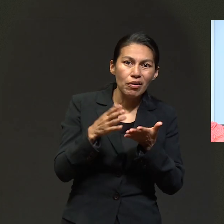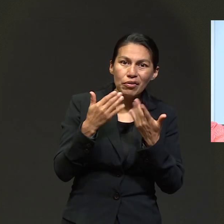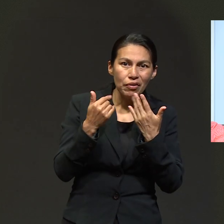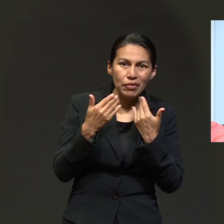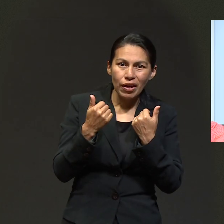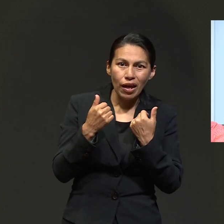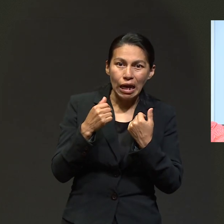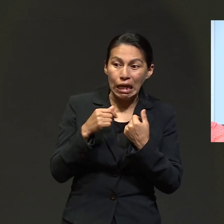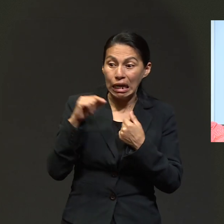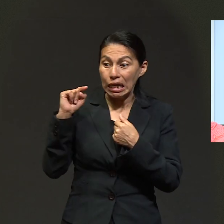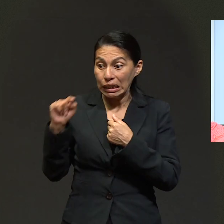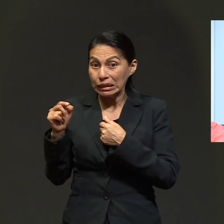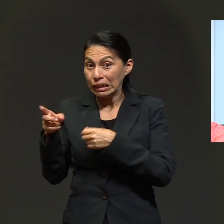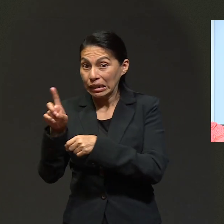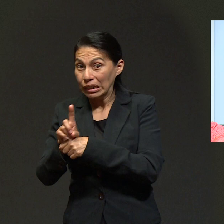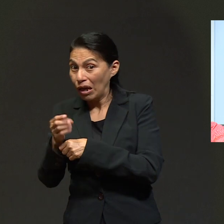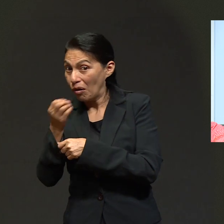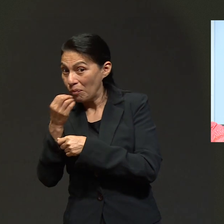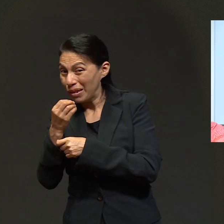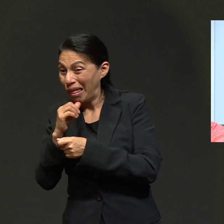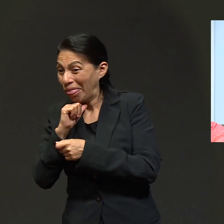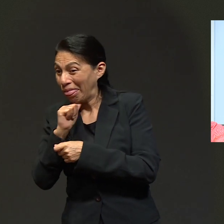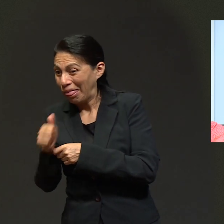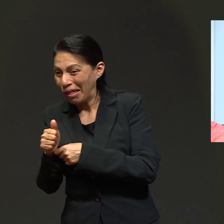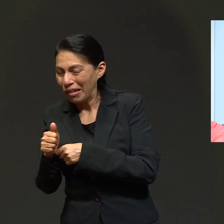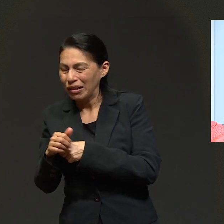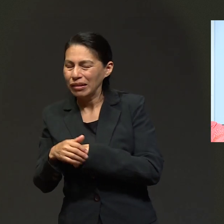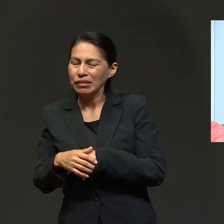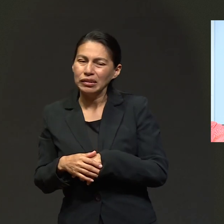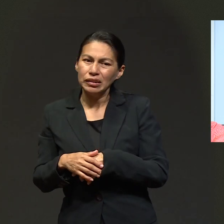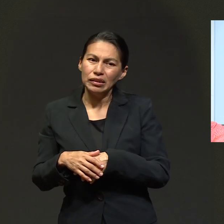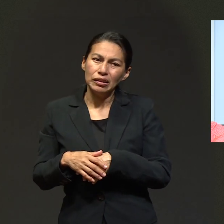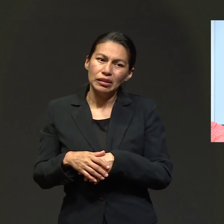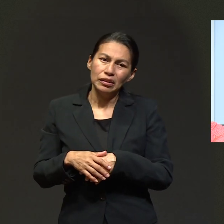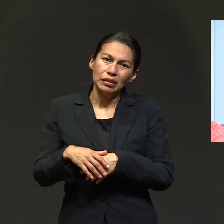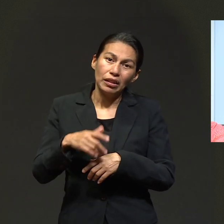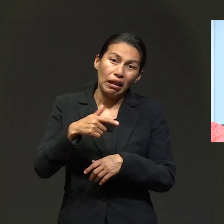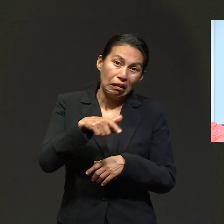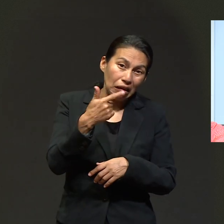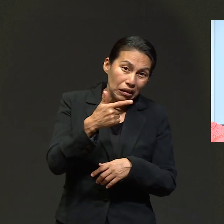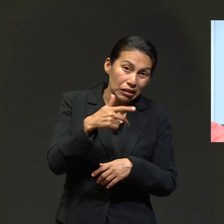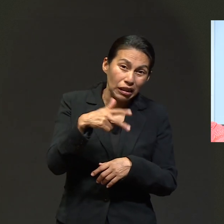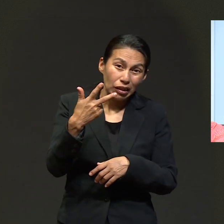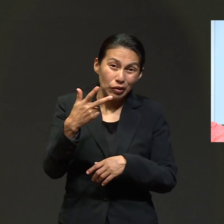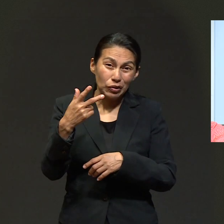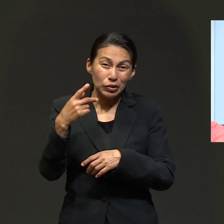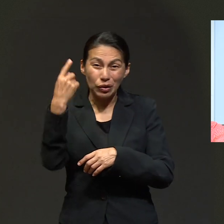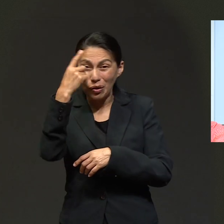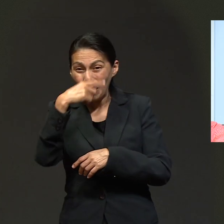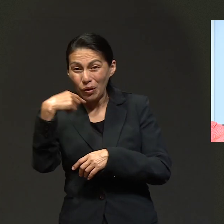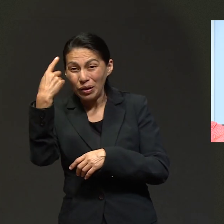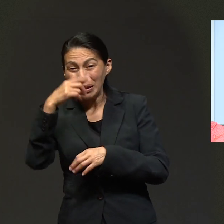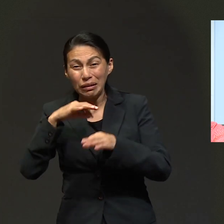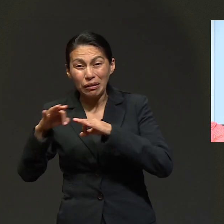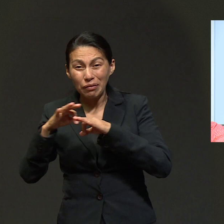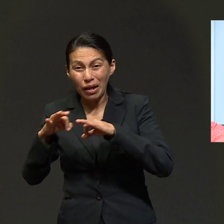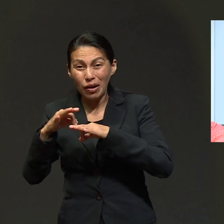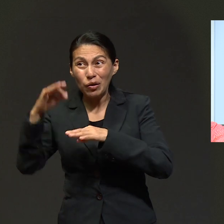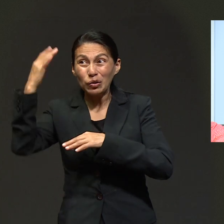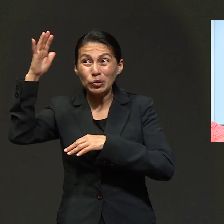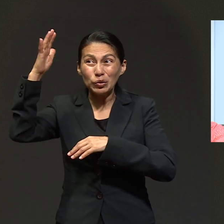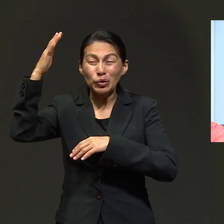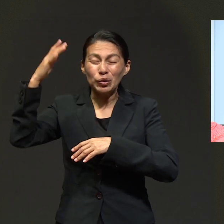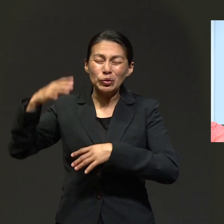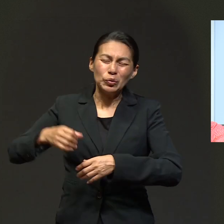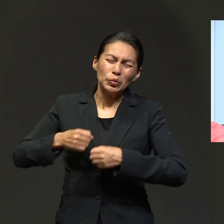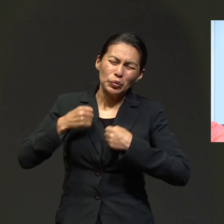dólares para comprar un almuerzo. Y me acuerdo que no había comido ese día para nada. Y pues eran 13, 14 horas de